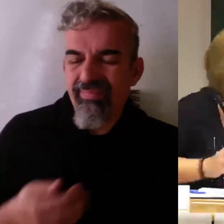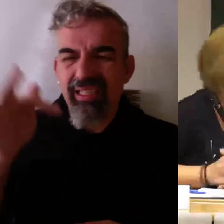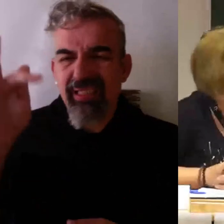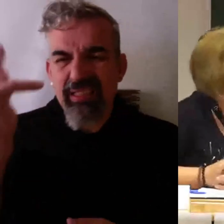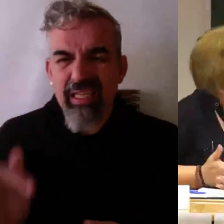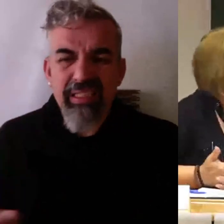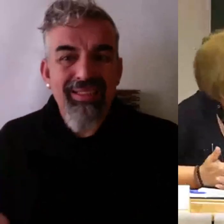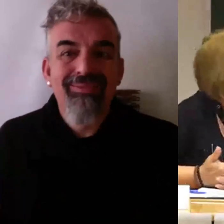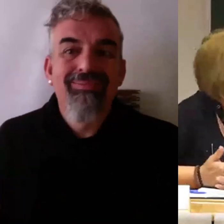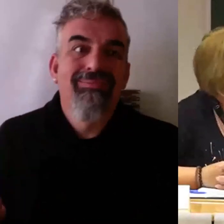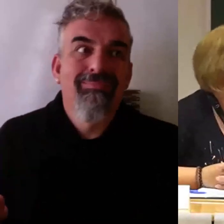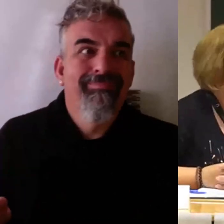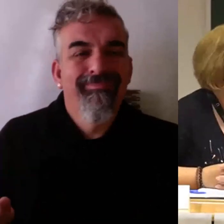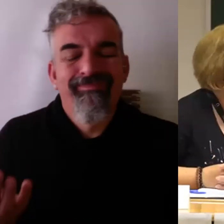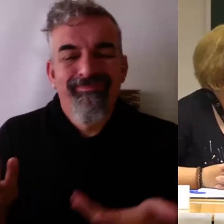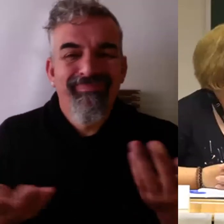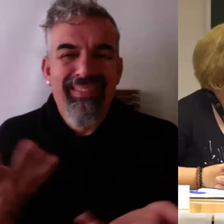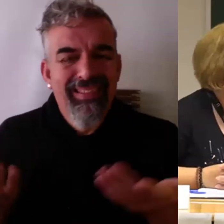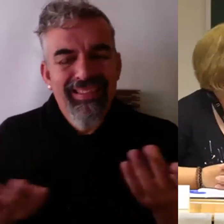que le voy a poner un 2.